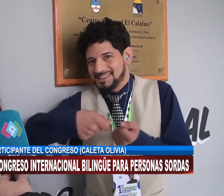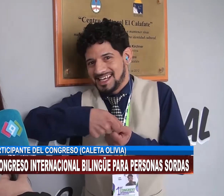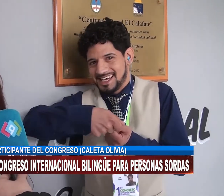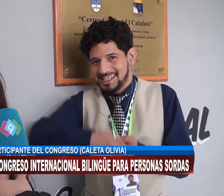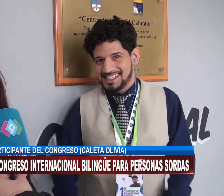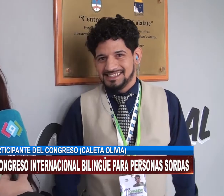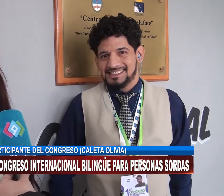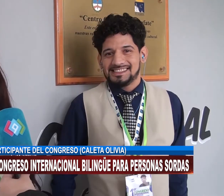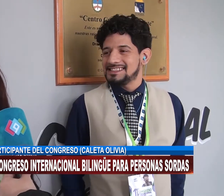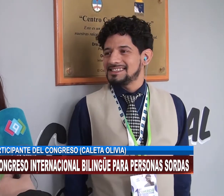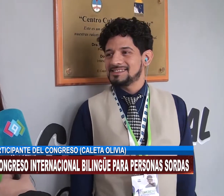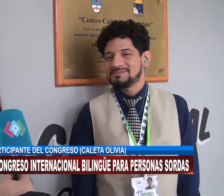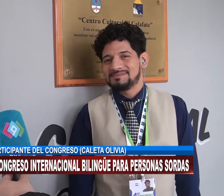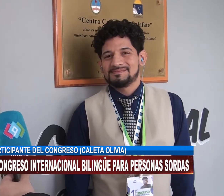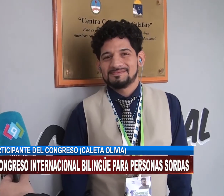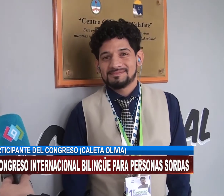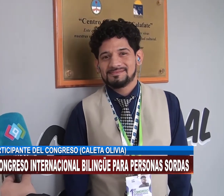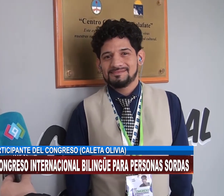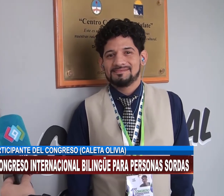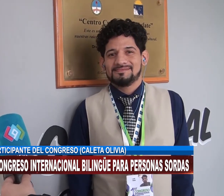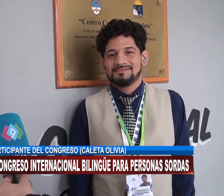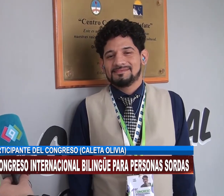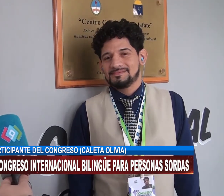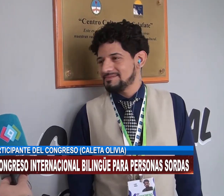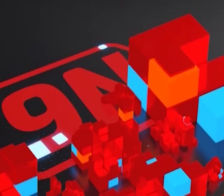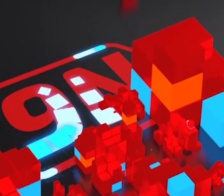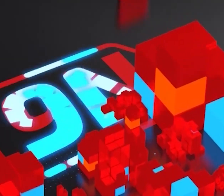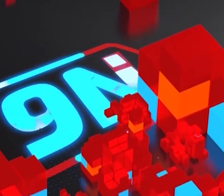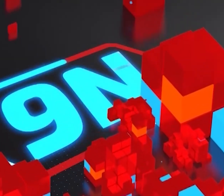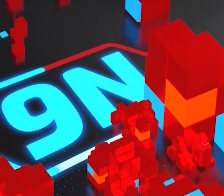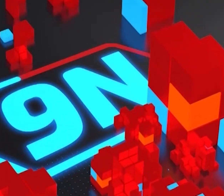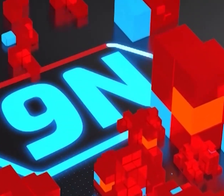Le mando saludos a todas las familias, desde Caleta al Calafate.